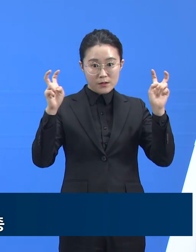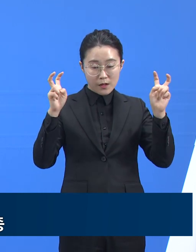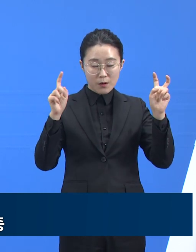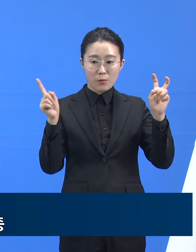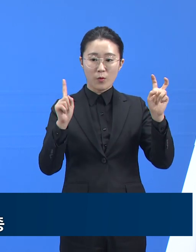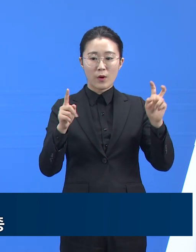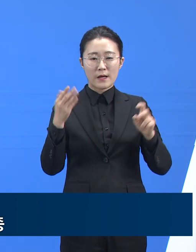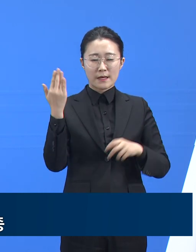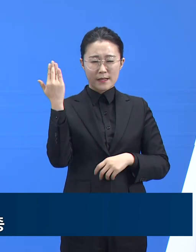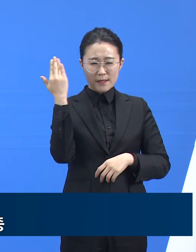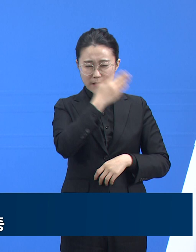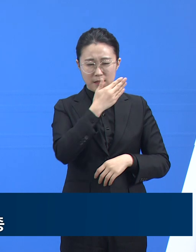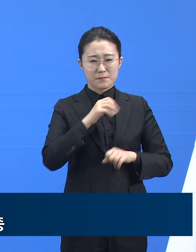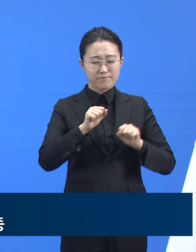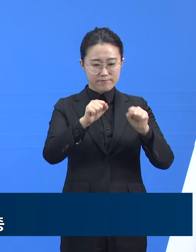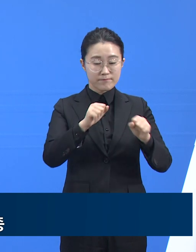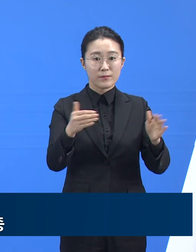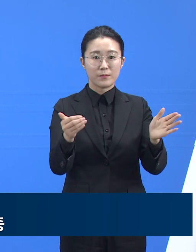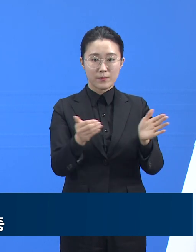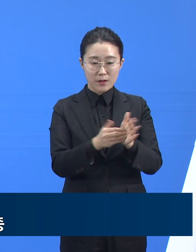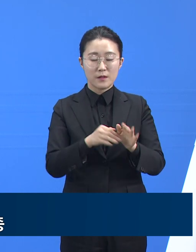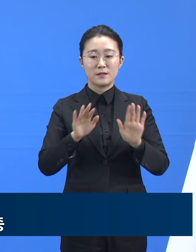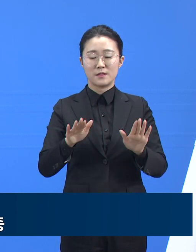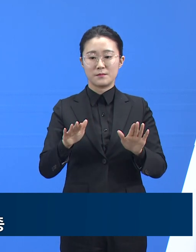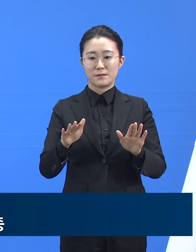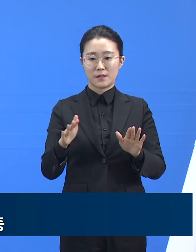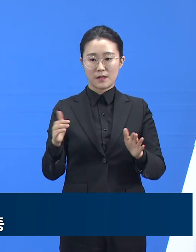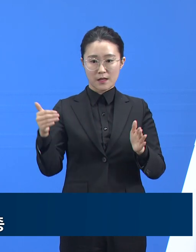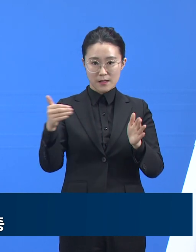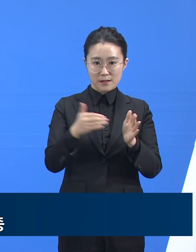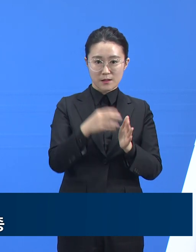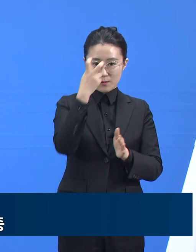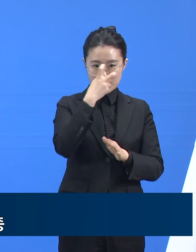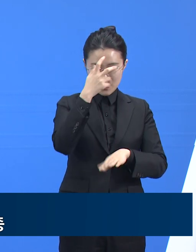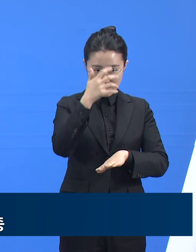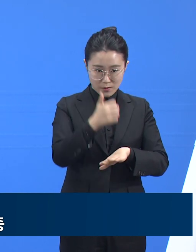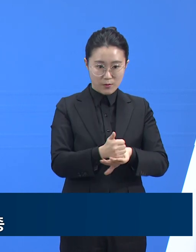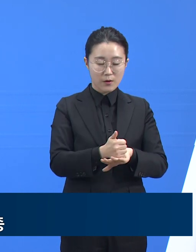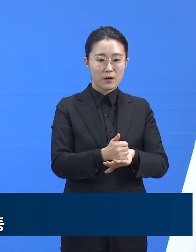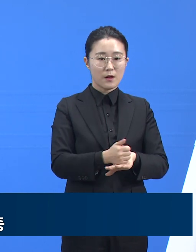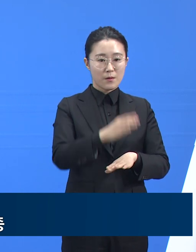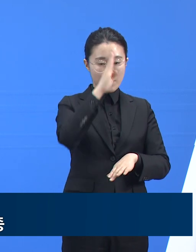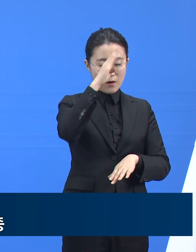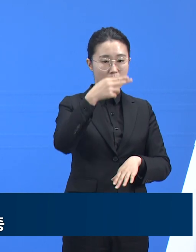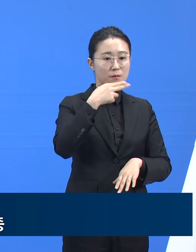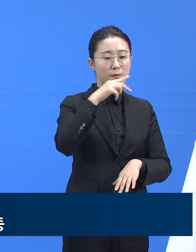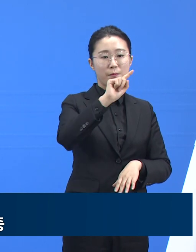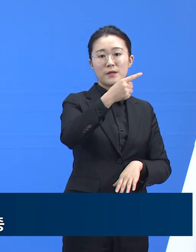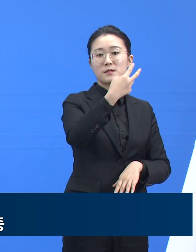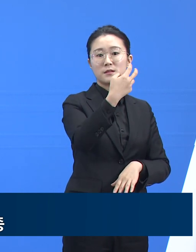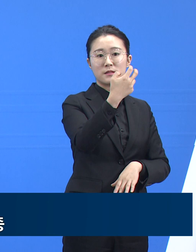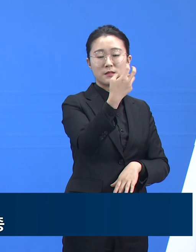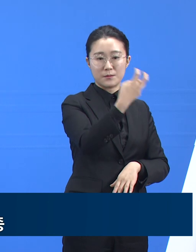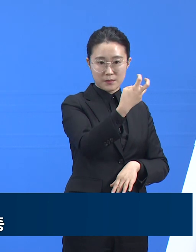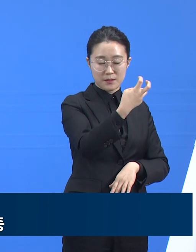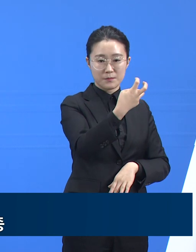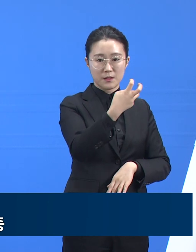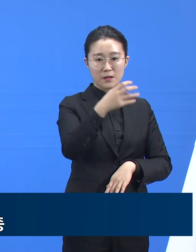실시하였고 지금까지 진행된 전수검사에서 음성 130명, 양성 7명으로 확인되었으며